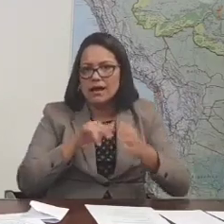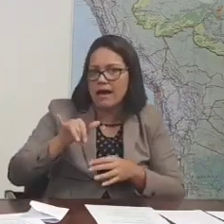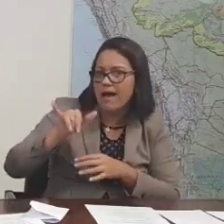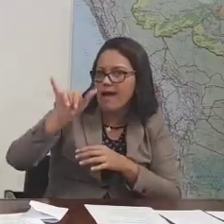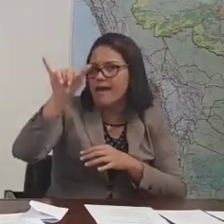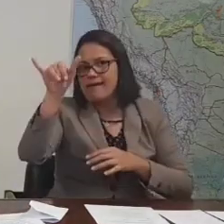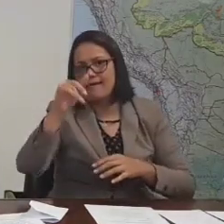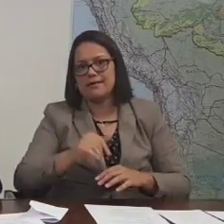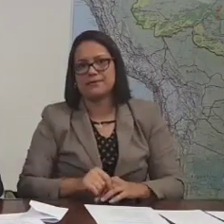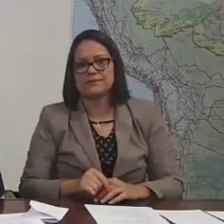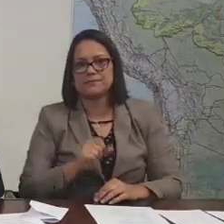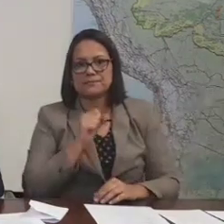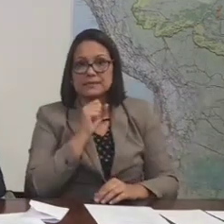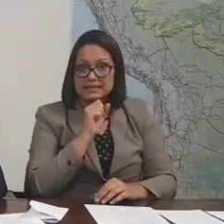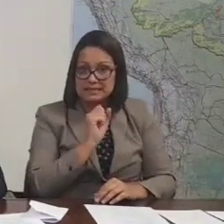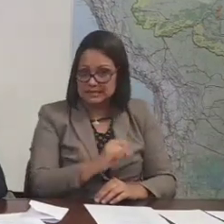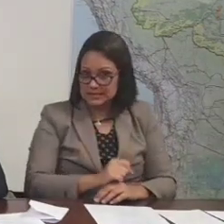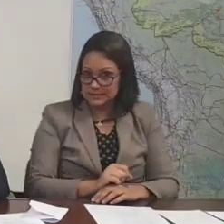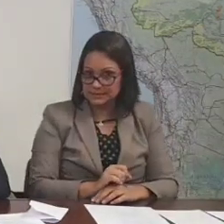E se ele